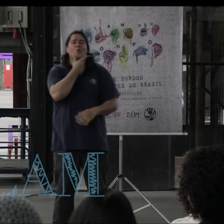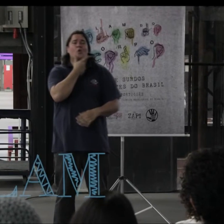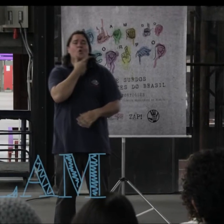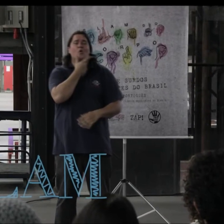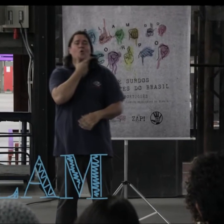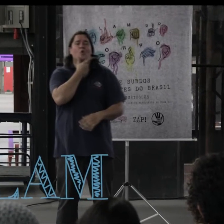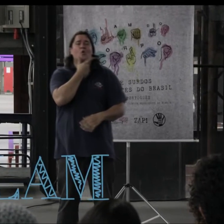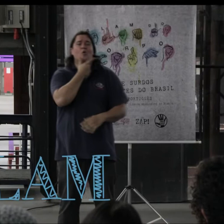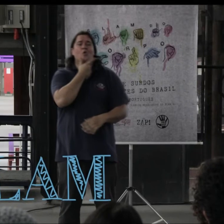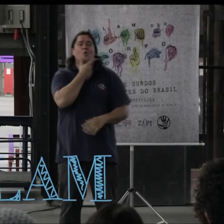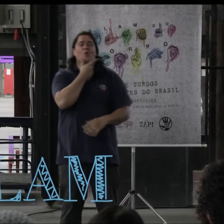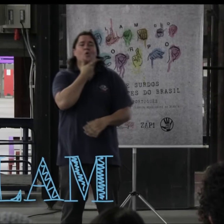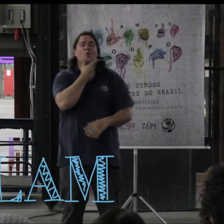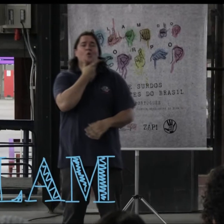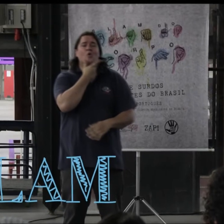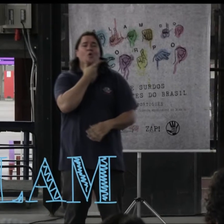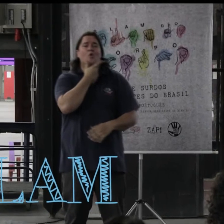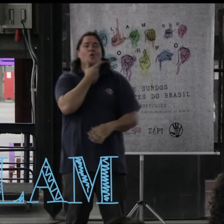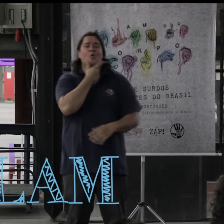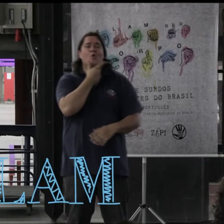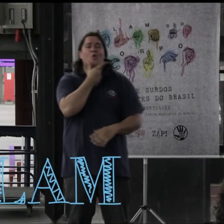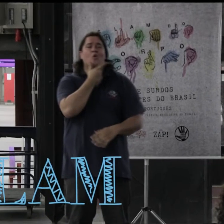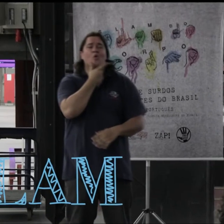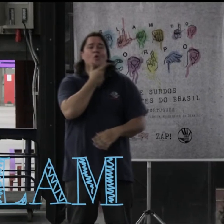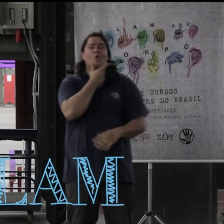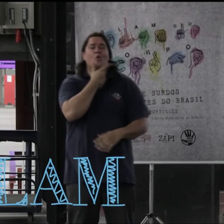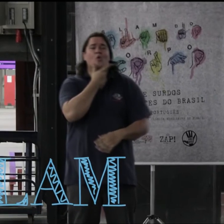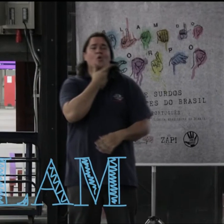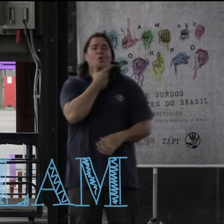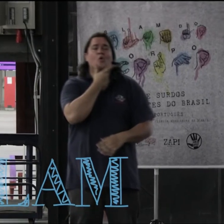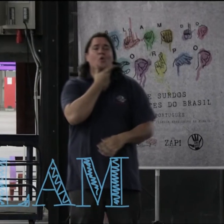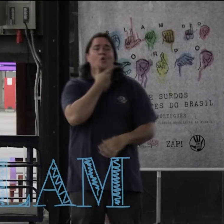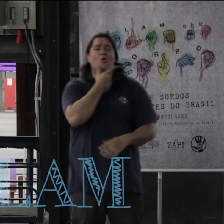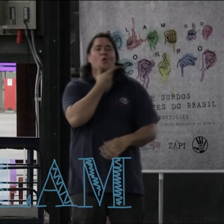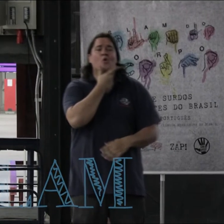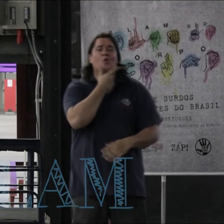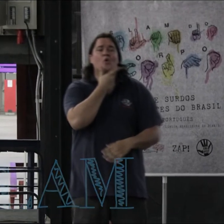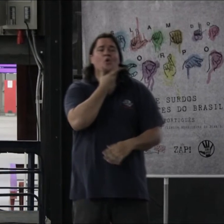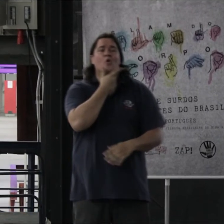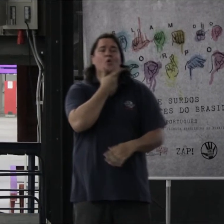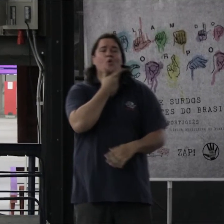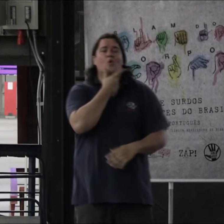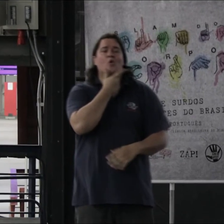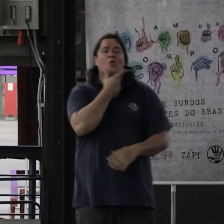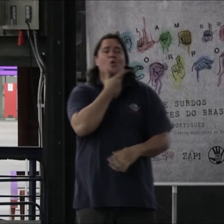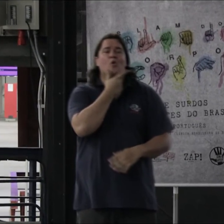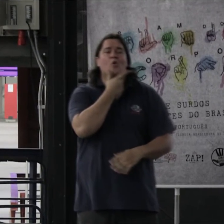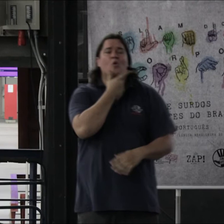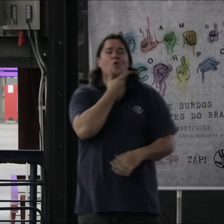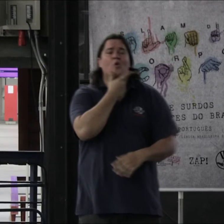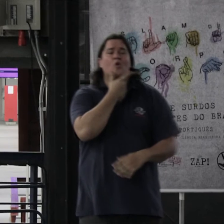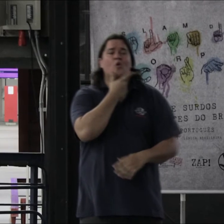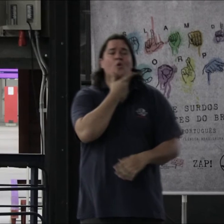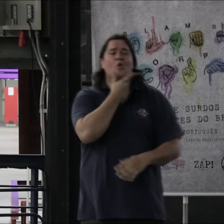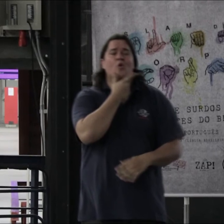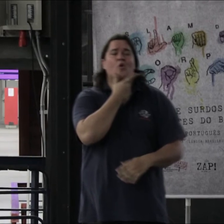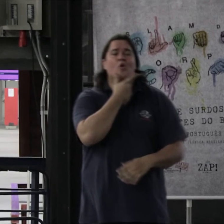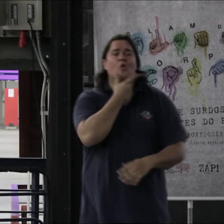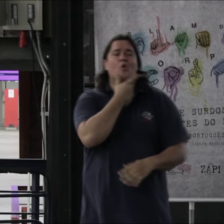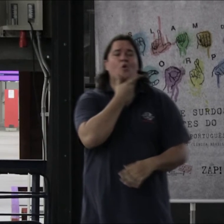marinho e calça preta. Ele está com a mão direita na altura do queixo e com o polegar e indicador abaixo das bochechas. E o